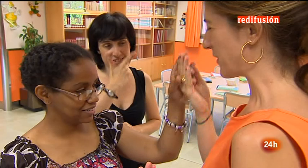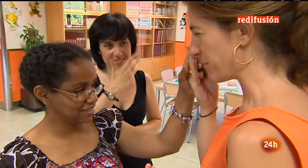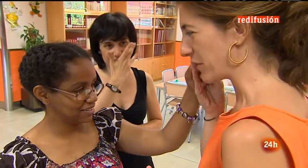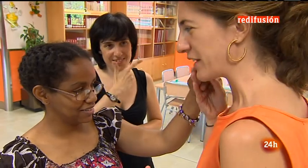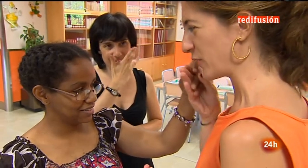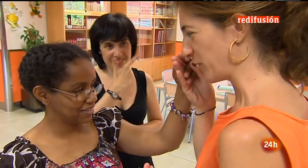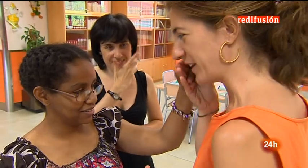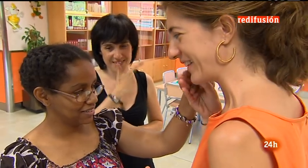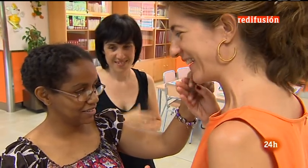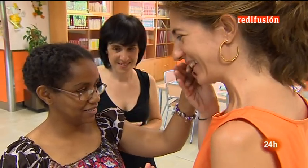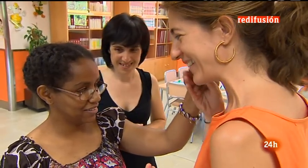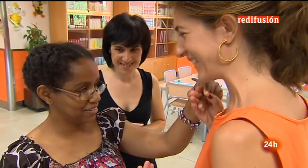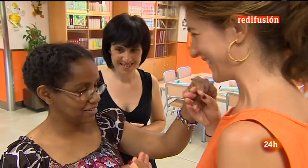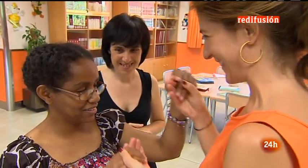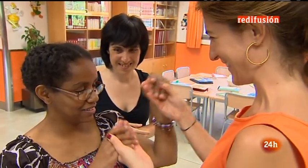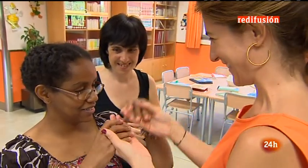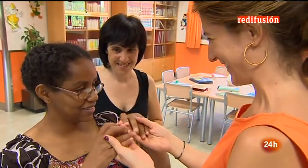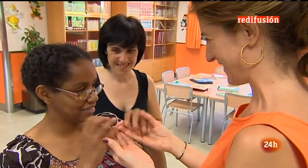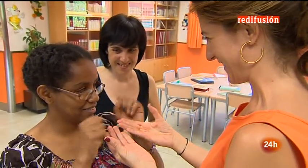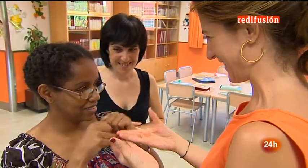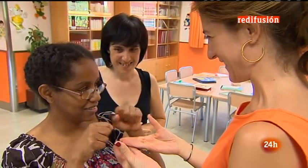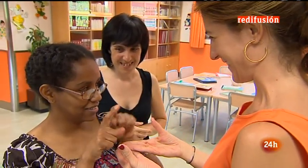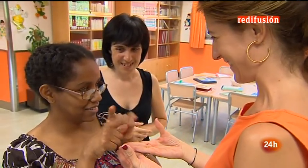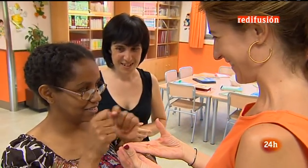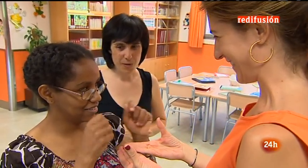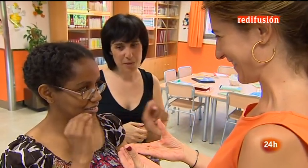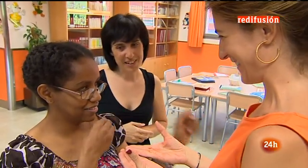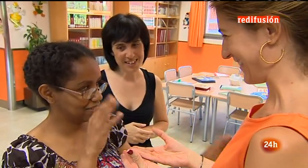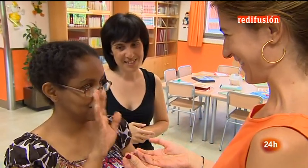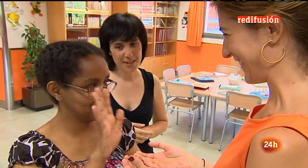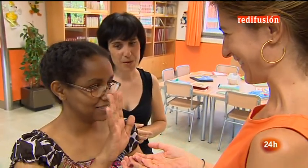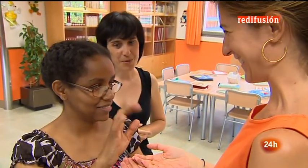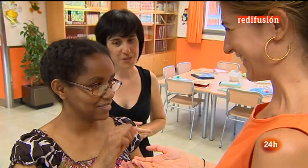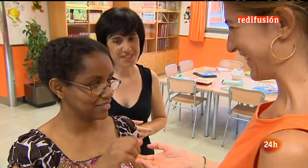con la certeza de que será protagonista de nuevos éxitos. Igualmente. Dame dos besos.